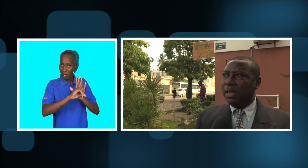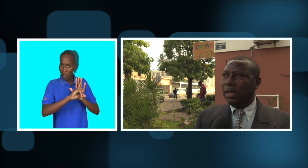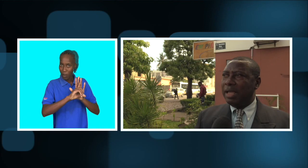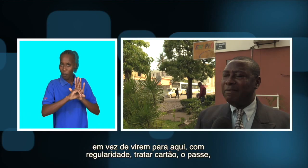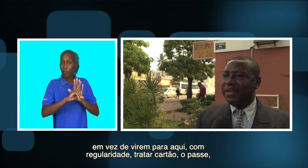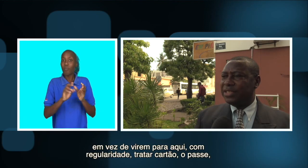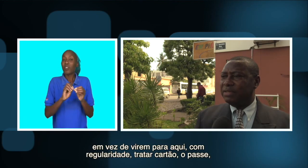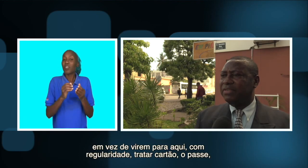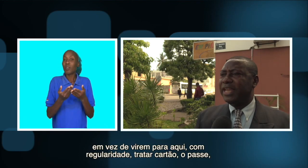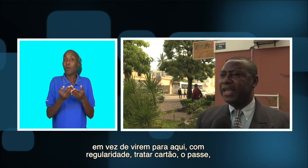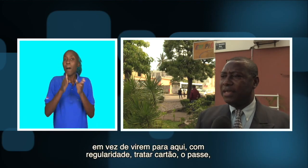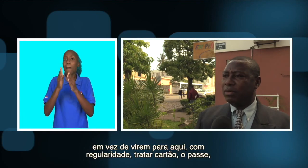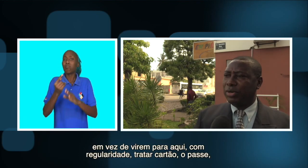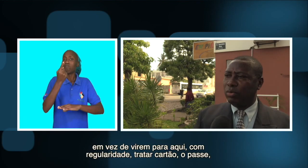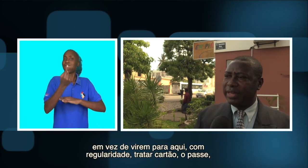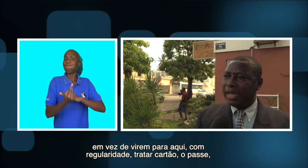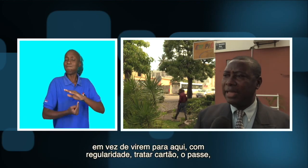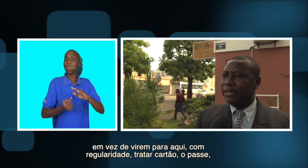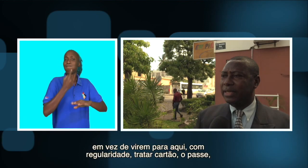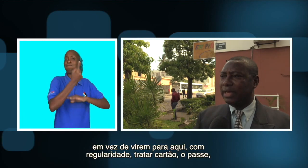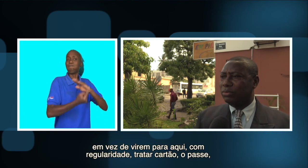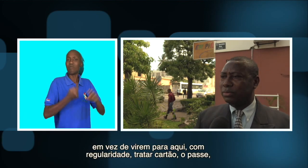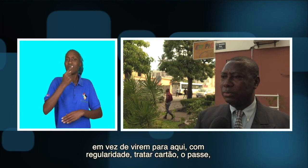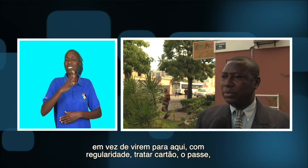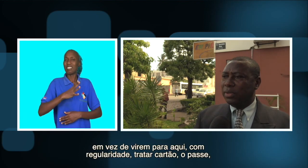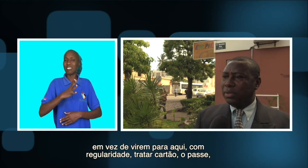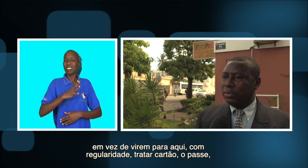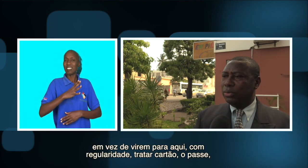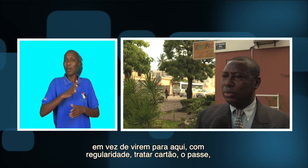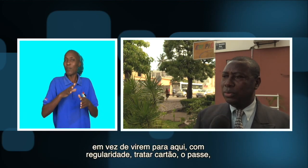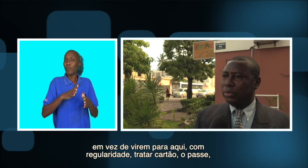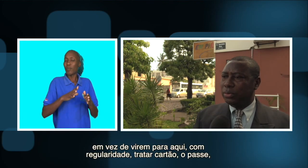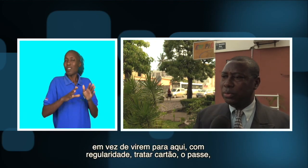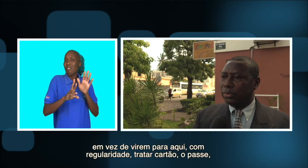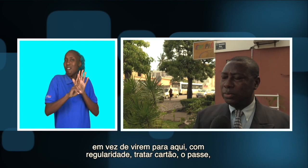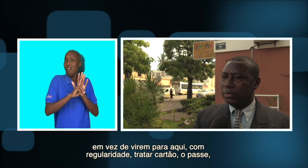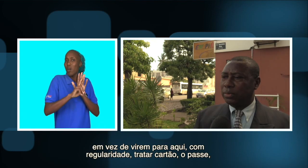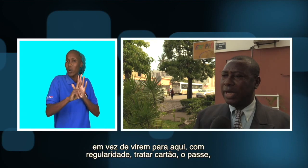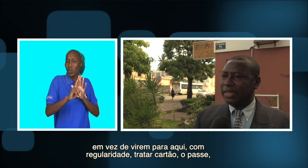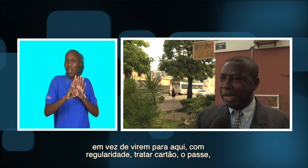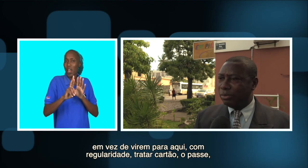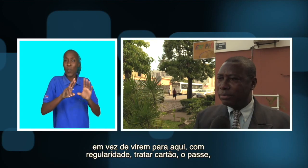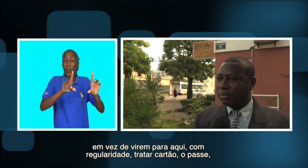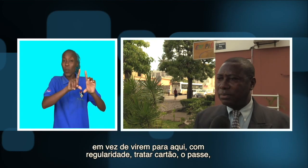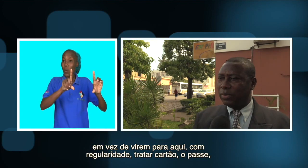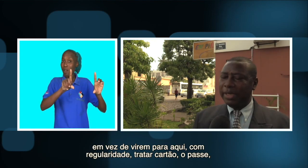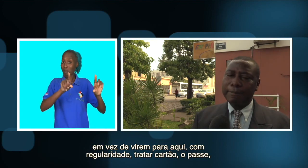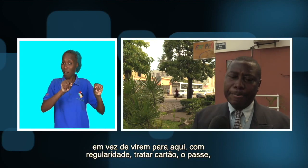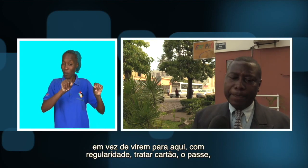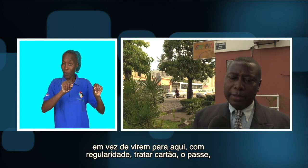em vez de virem aqui com regularidade tratar do cartão,